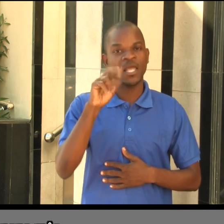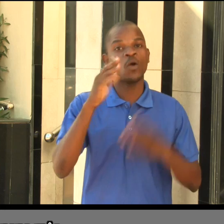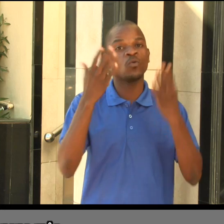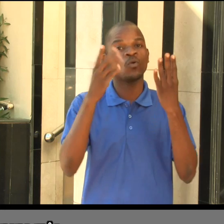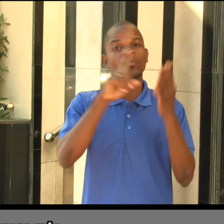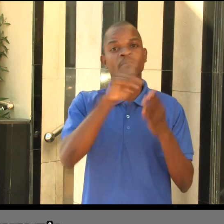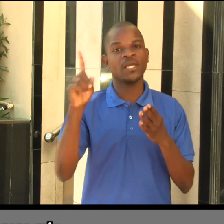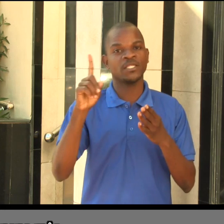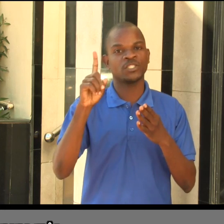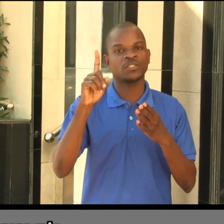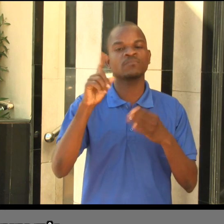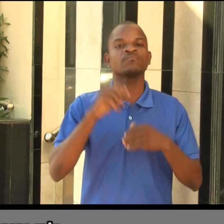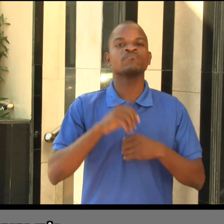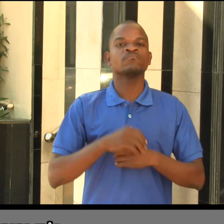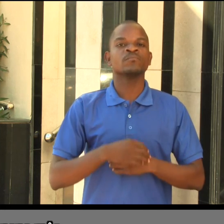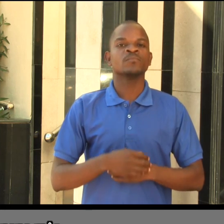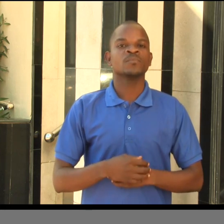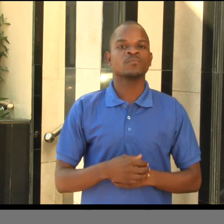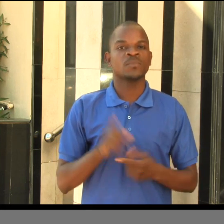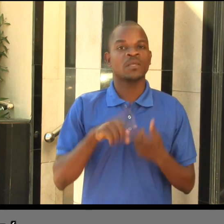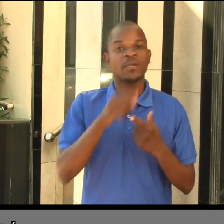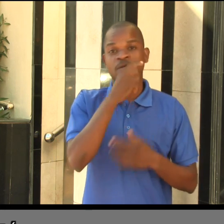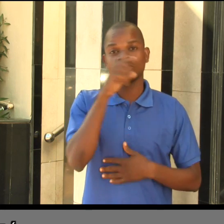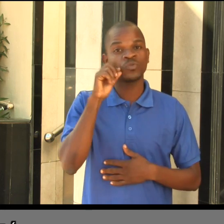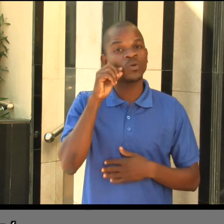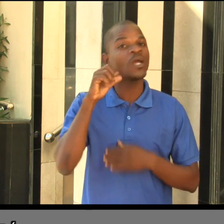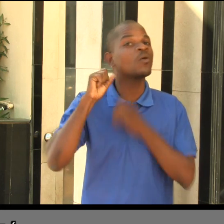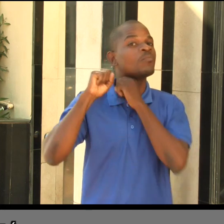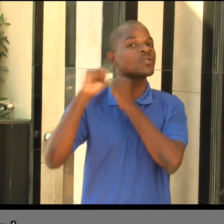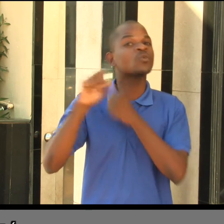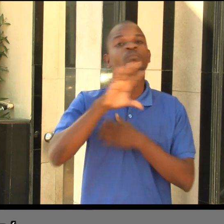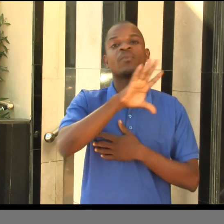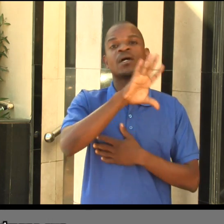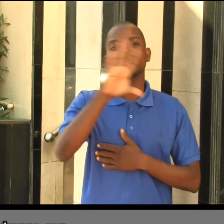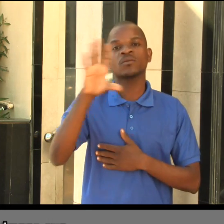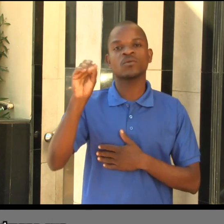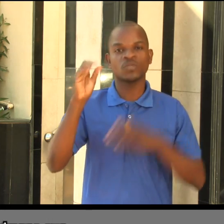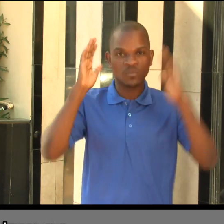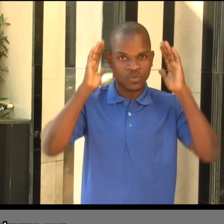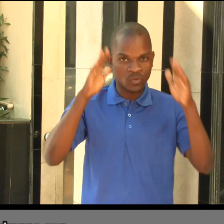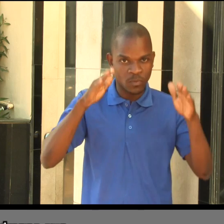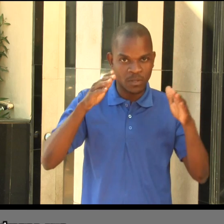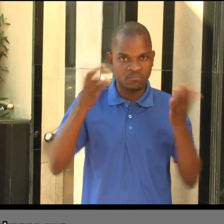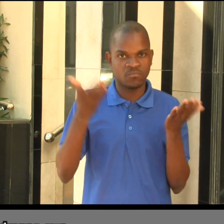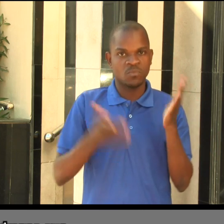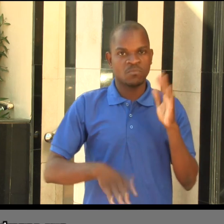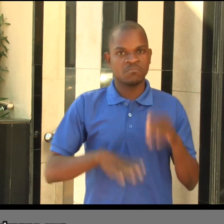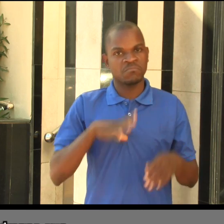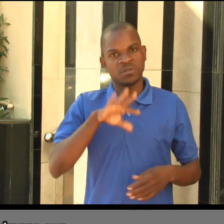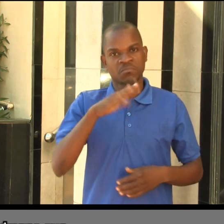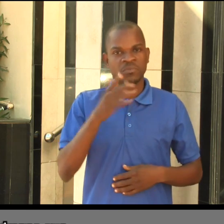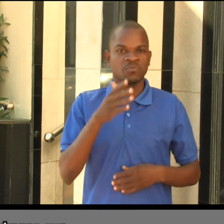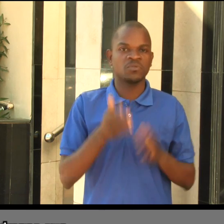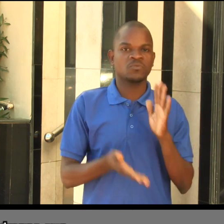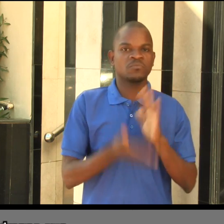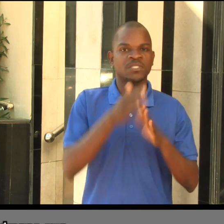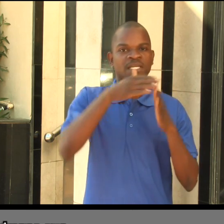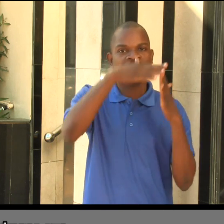mês do calendário islâmico. O jejum é obrigatório para todo muçulmano que tenha atingido a pobredade